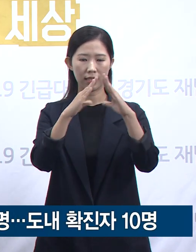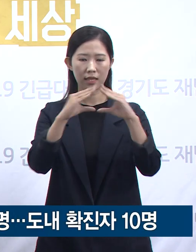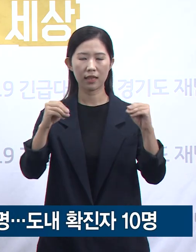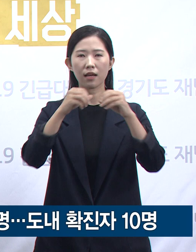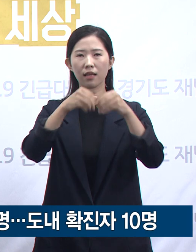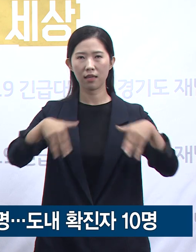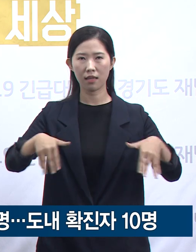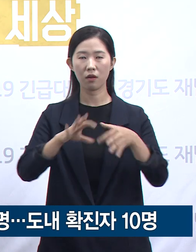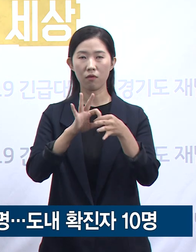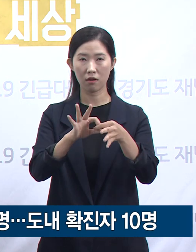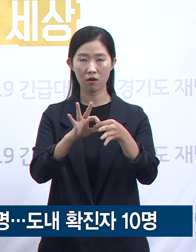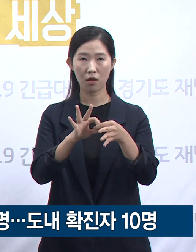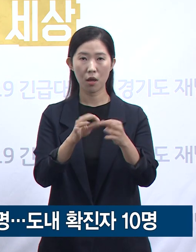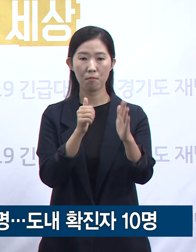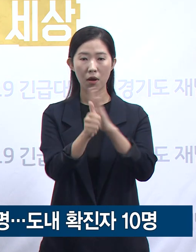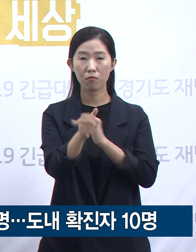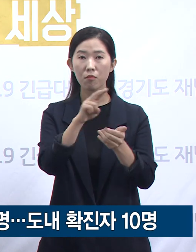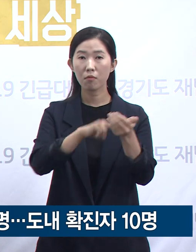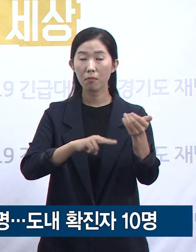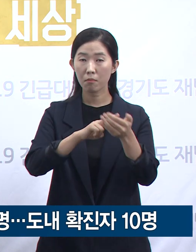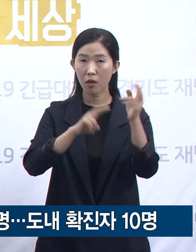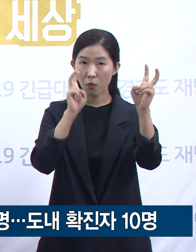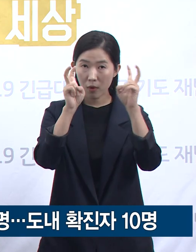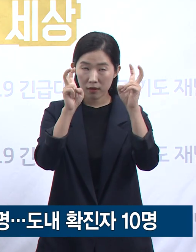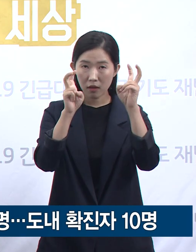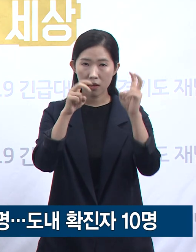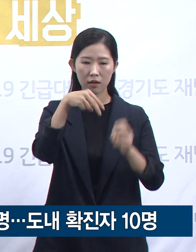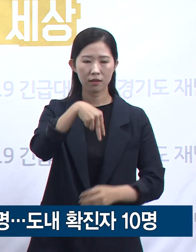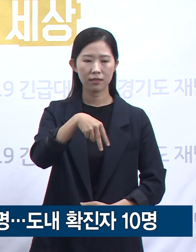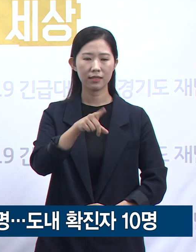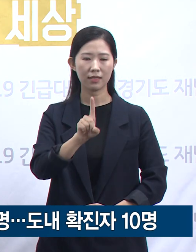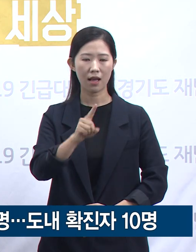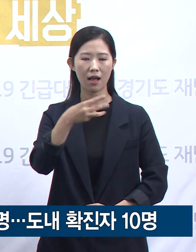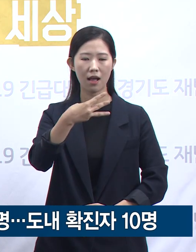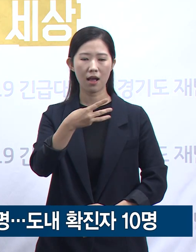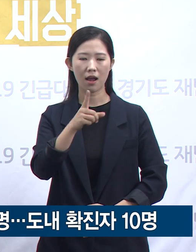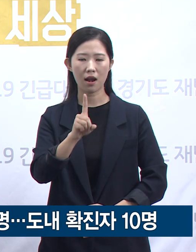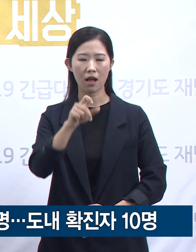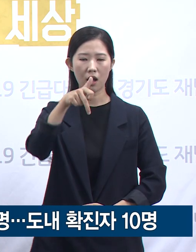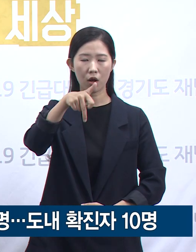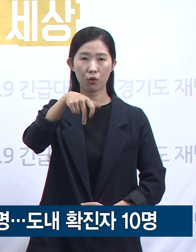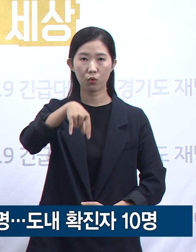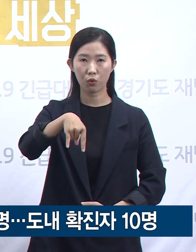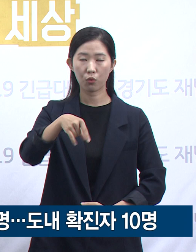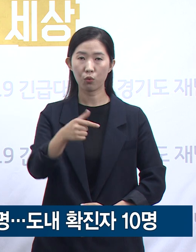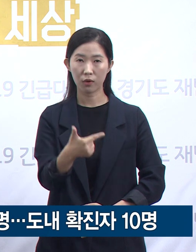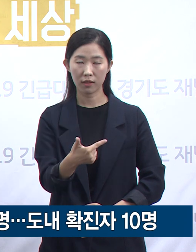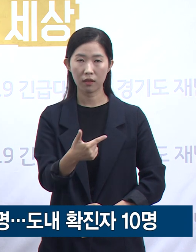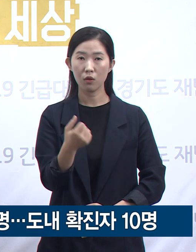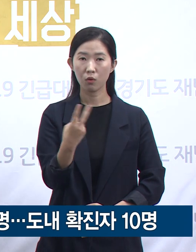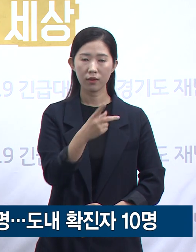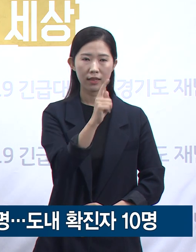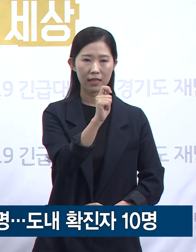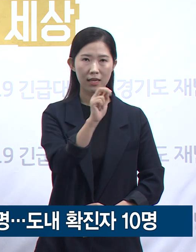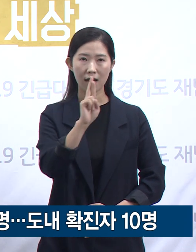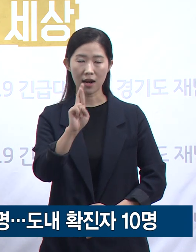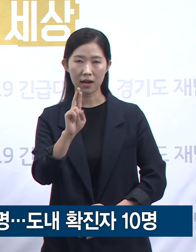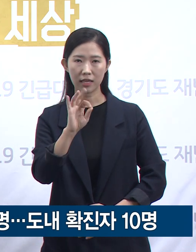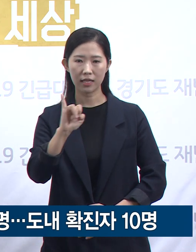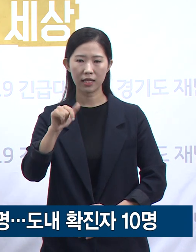부천시 방문 판매업체인 사라퀸, TR이노베이션 관련 접촉자 조사 중에